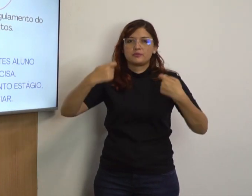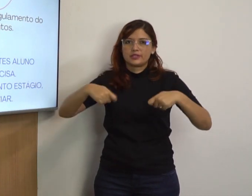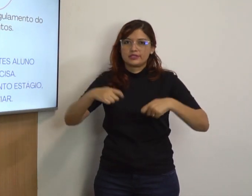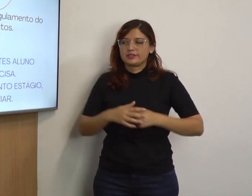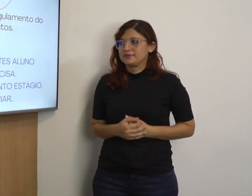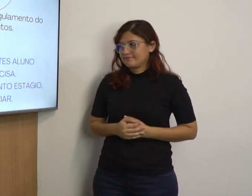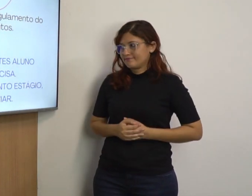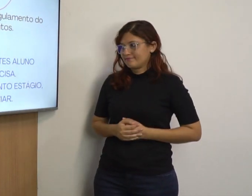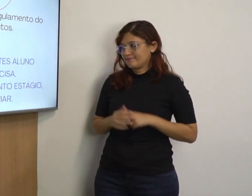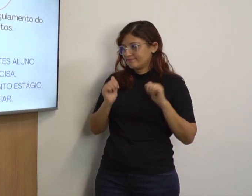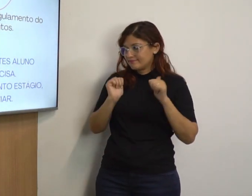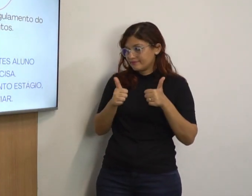Ler precisa.